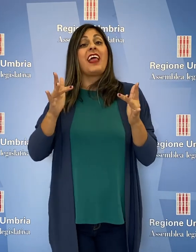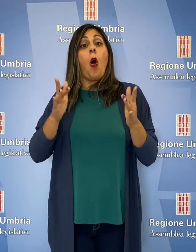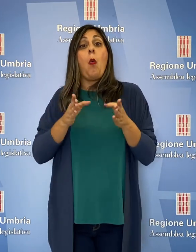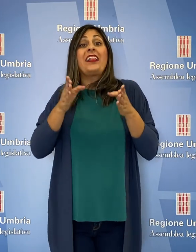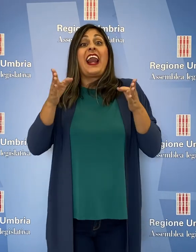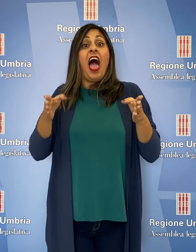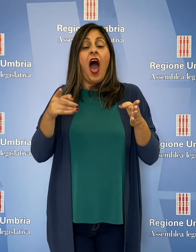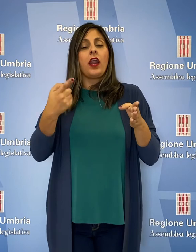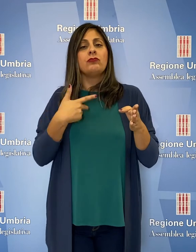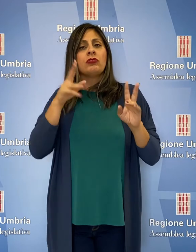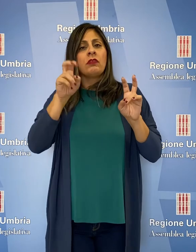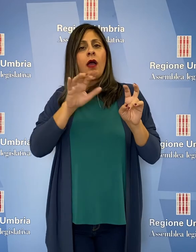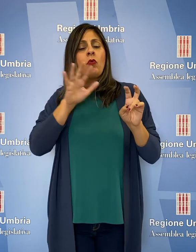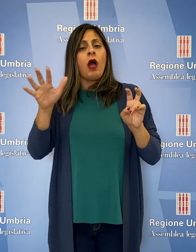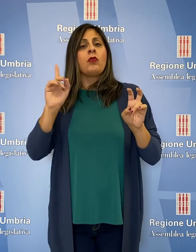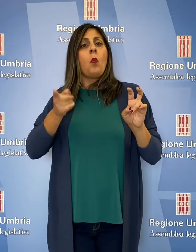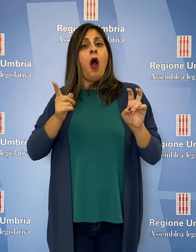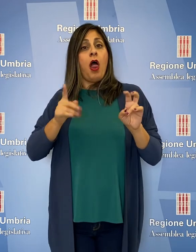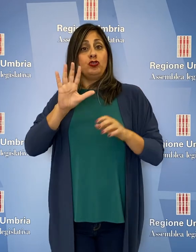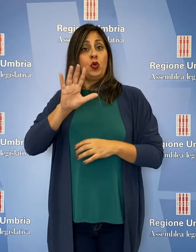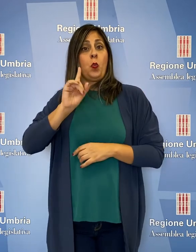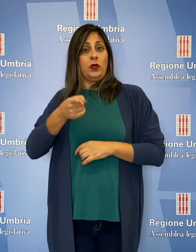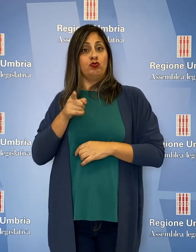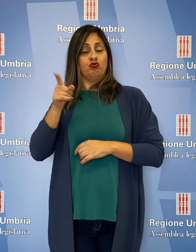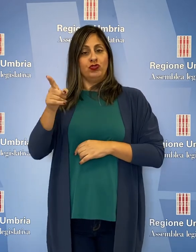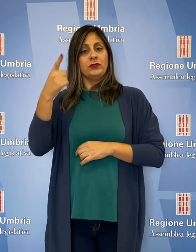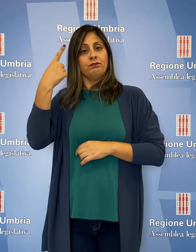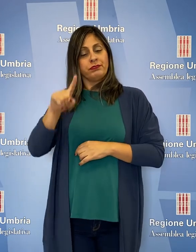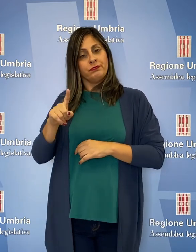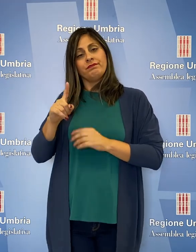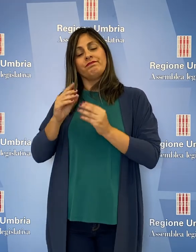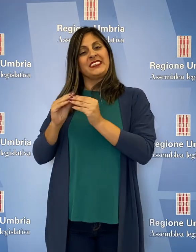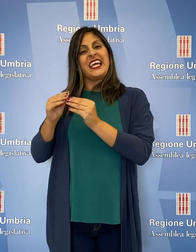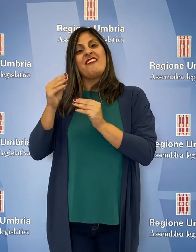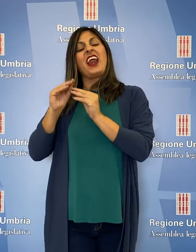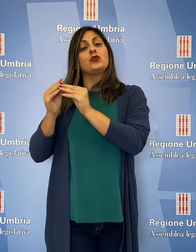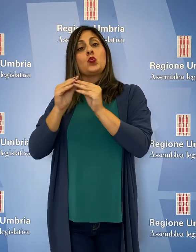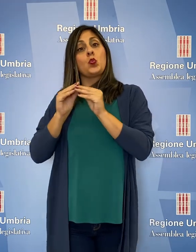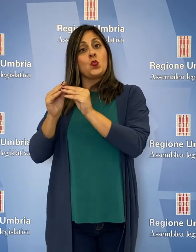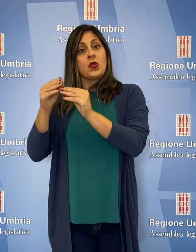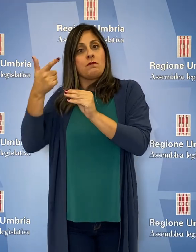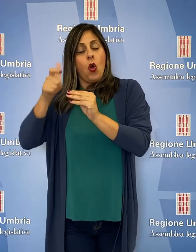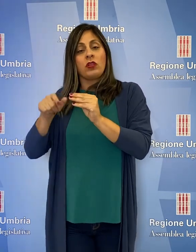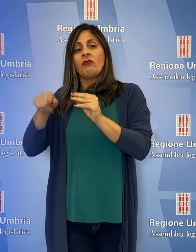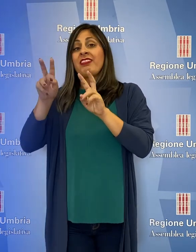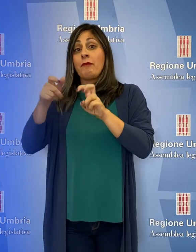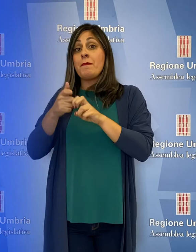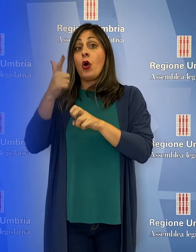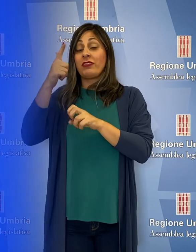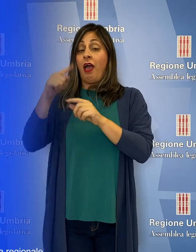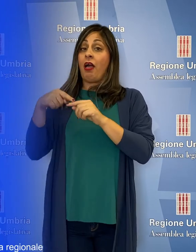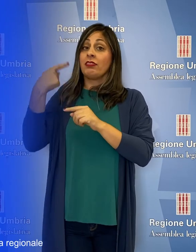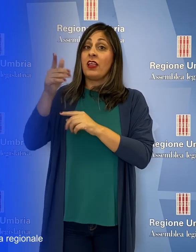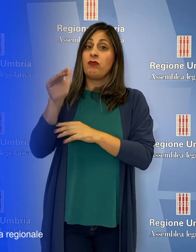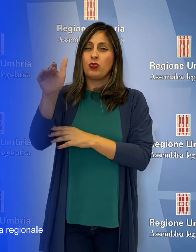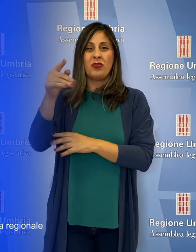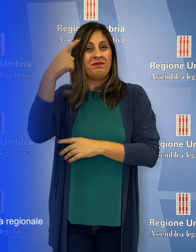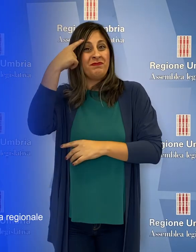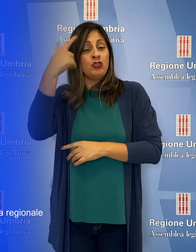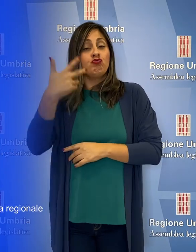anche l'importante tema della infrastrutturazione del 5G, che sarà il tema dei prossimi anni. Ricordo che c'è una legge regionale, ha detto,